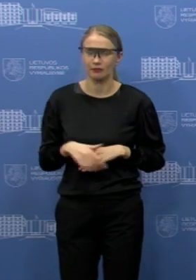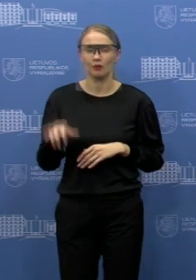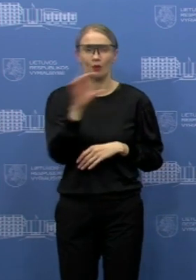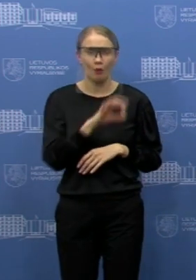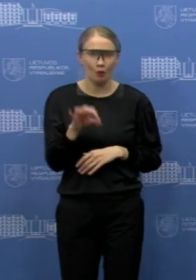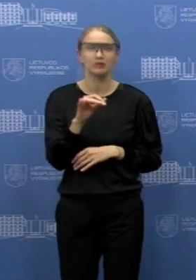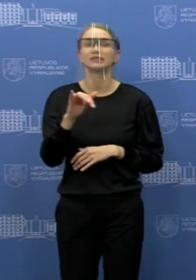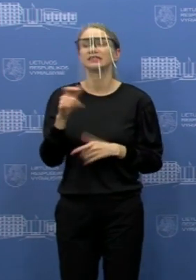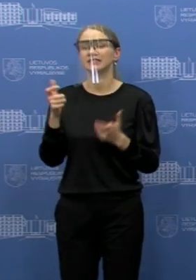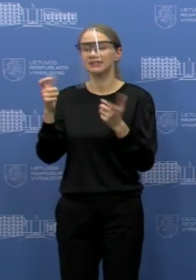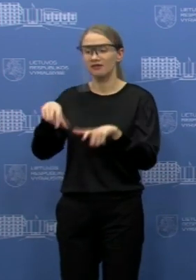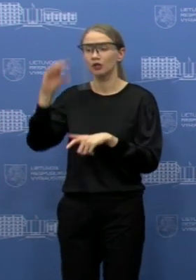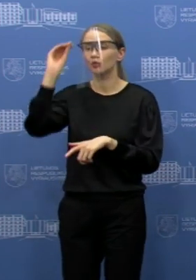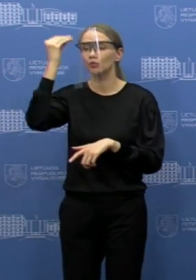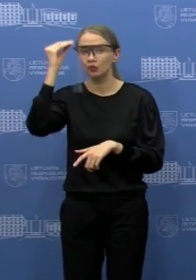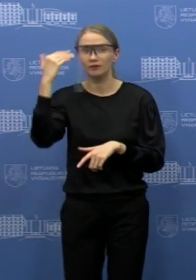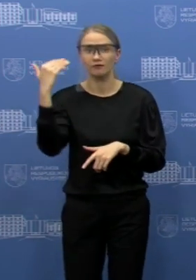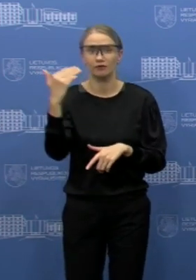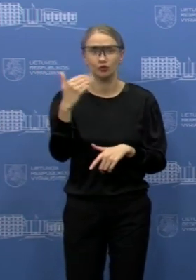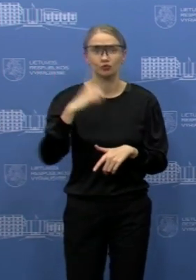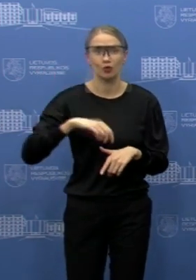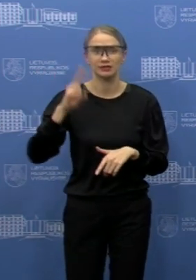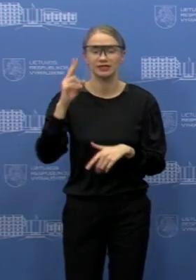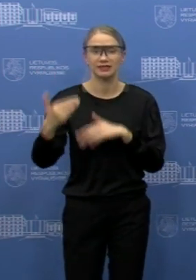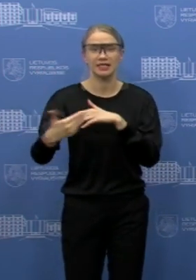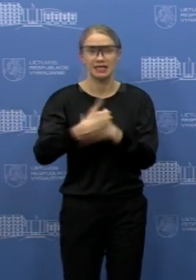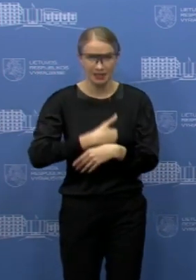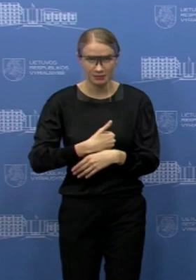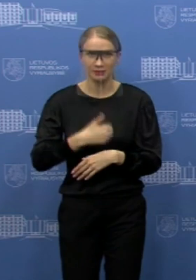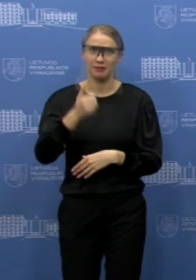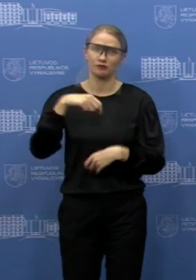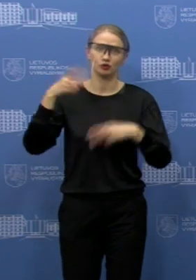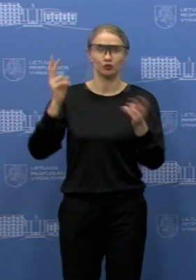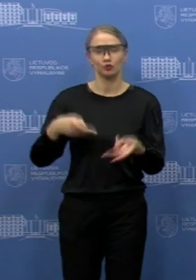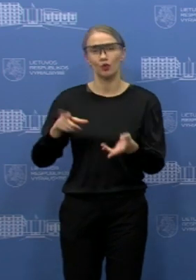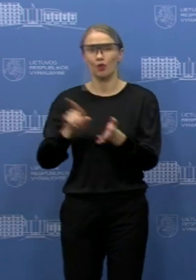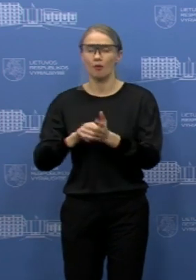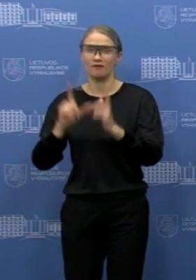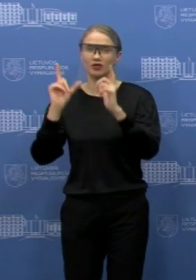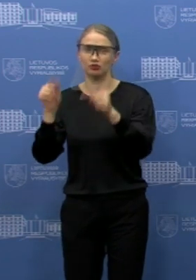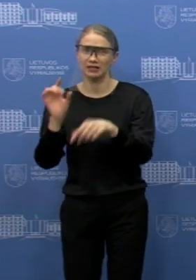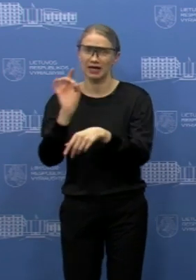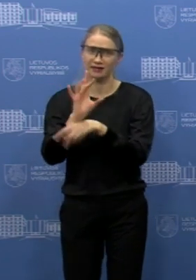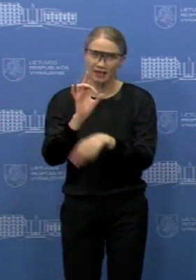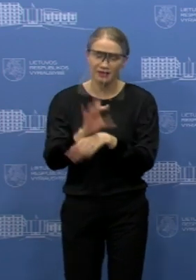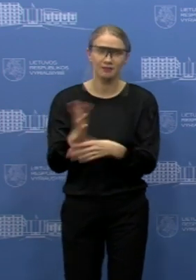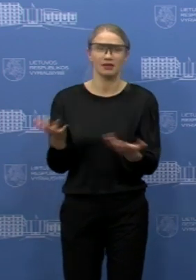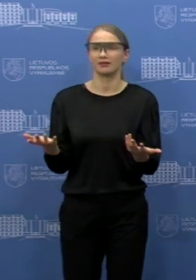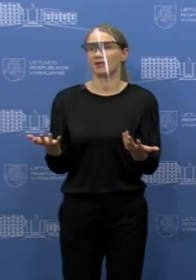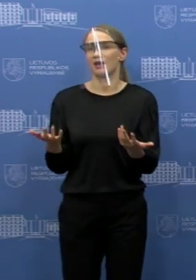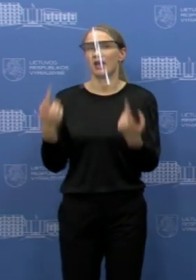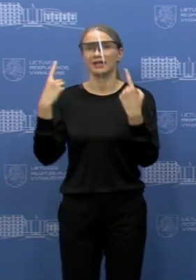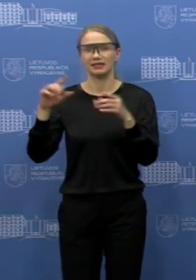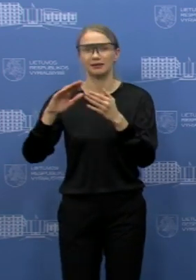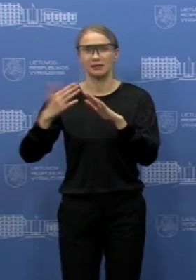savivaldybė pasirūpina tais pacientais, kurie tektų tokiu atveju važiuoti į klaipėdą ar kažkokį kitą